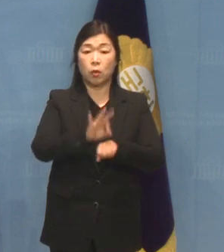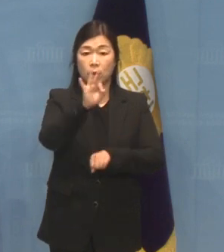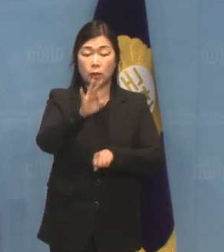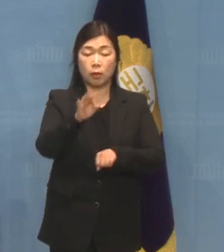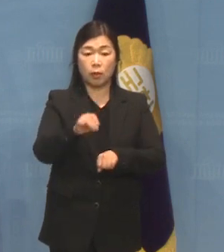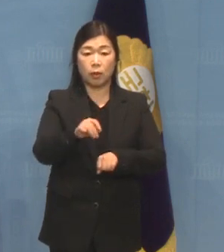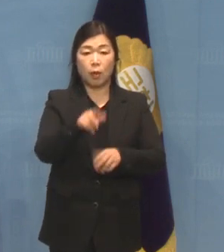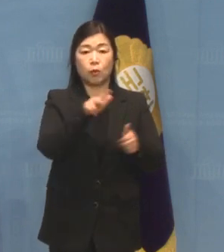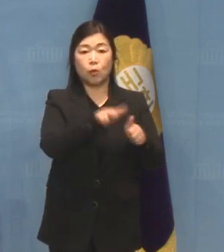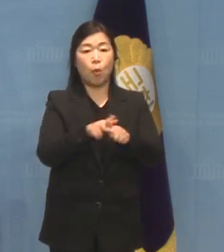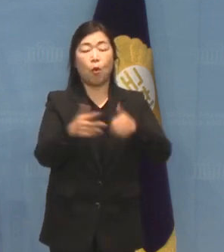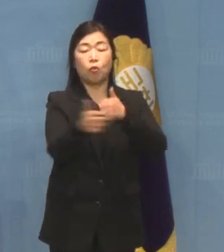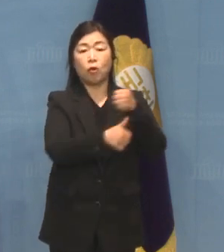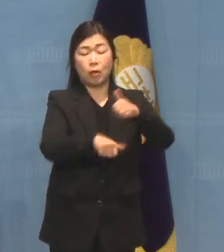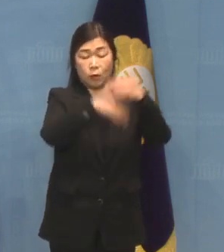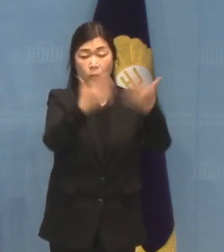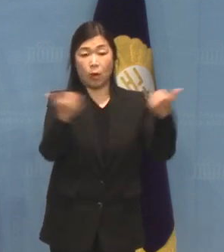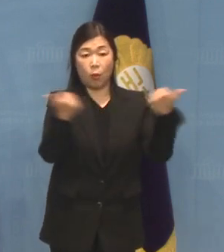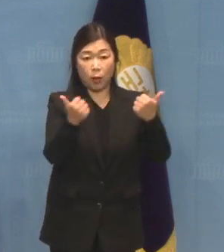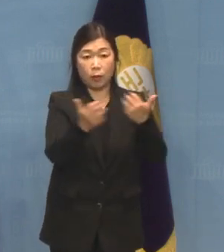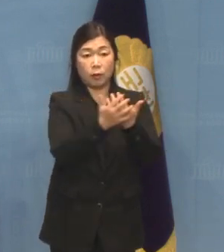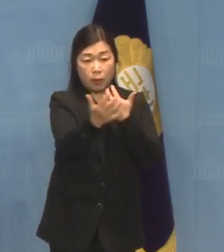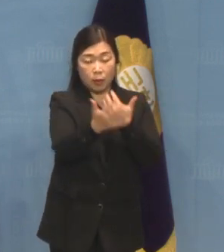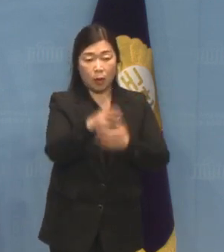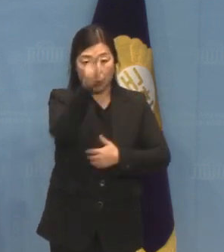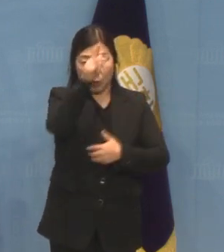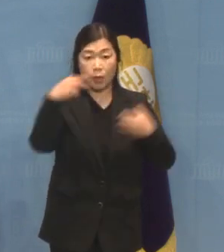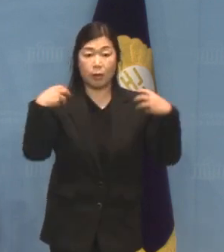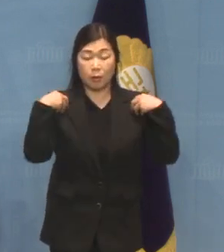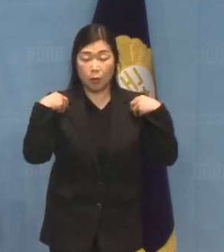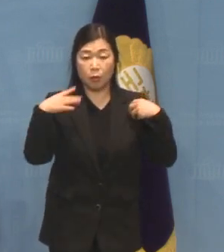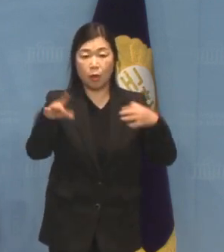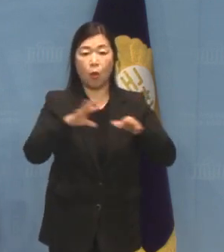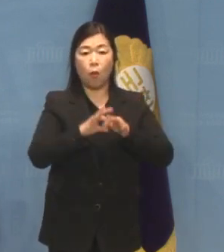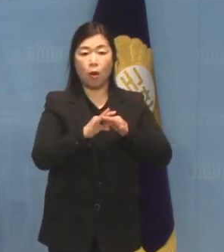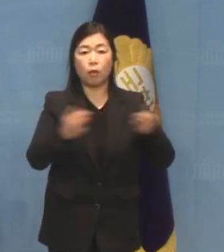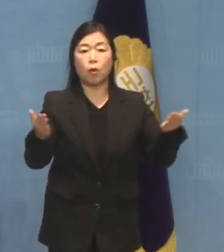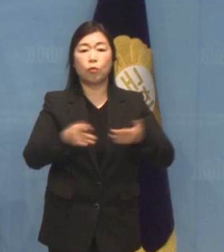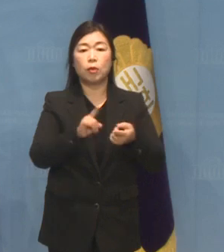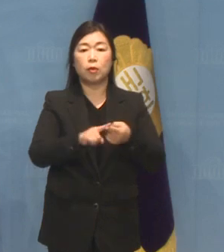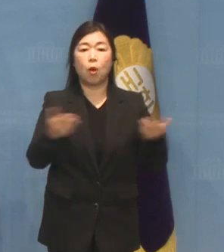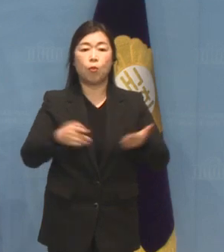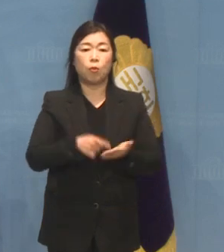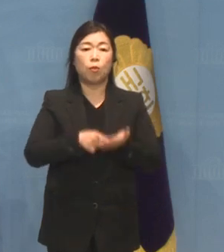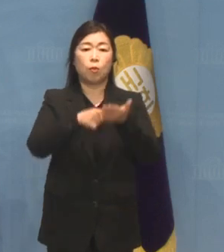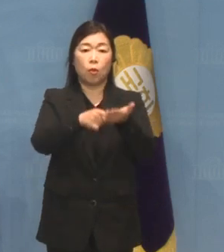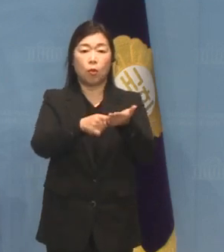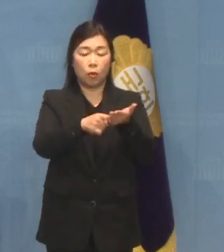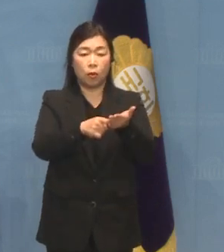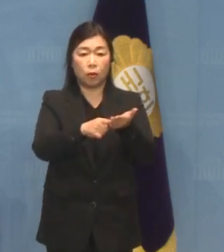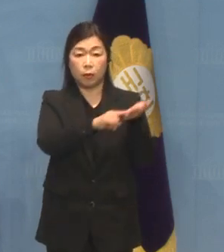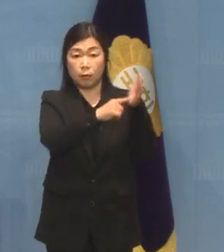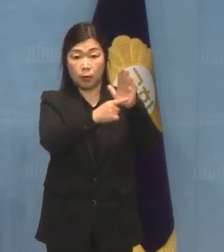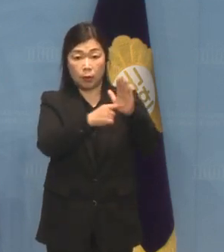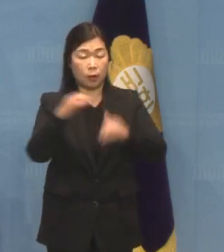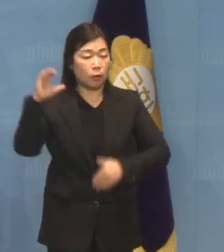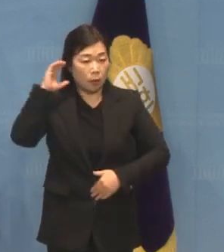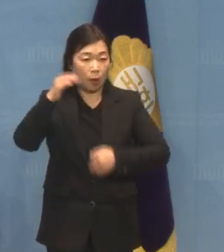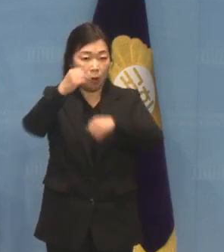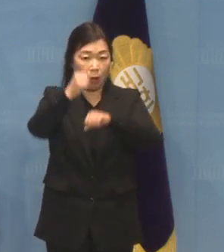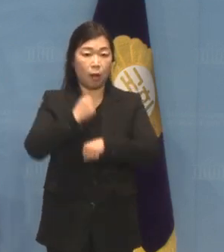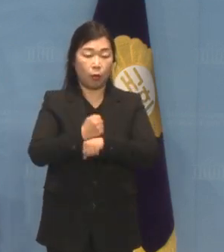정보위원회는 전체 일을 열어 경찰청 등 소관의 업무보고를 청취할 예정이며